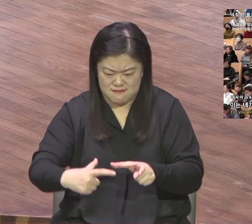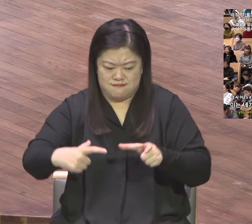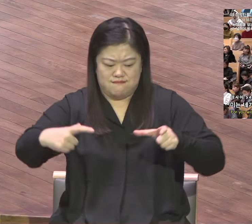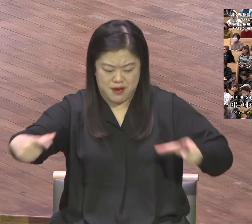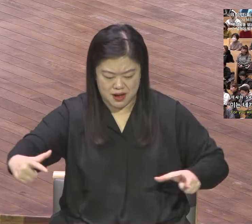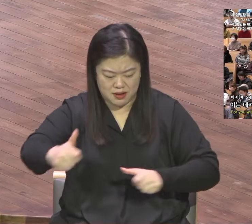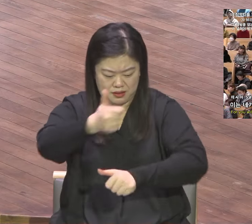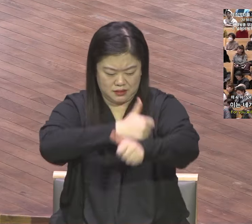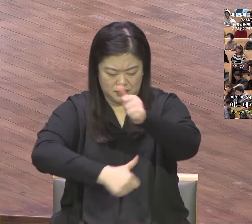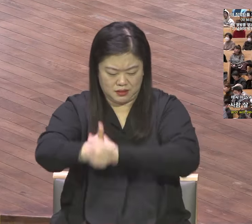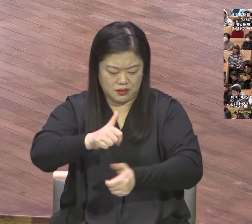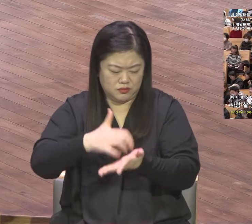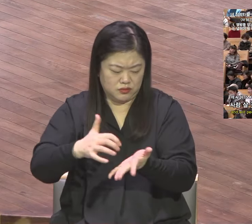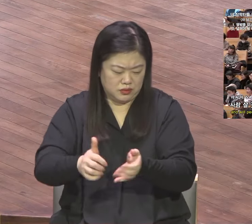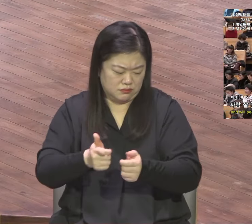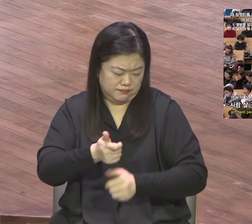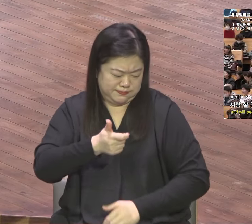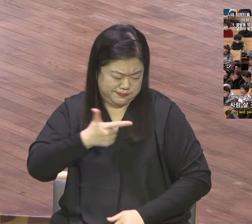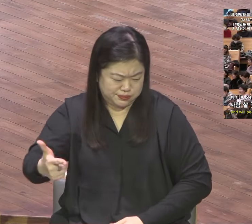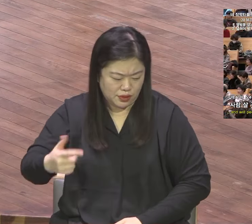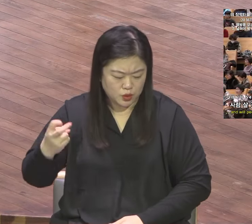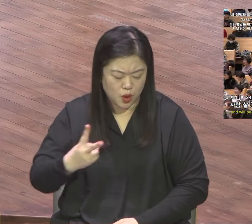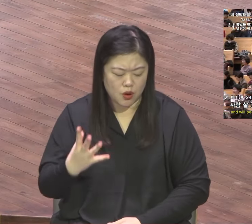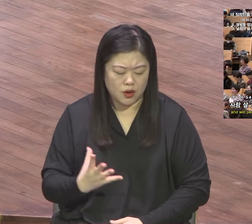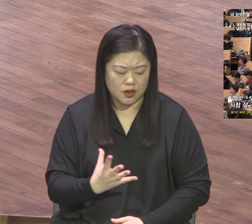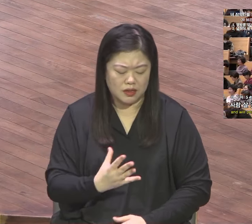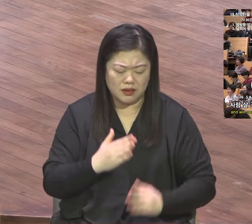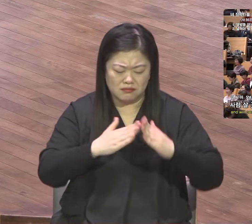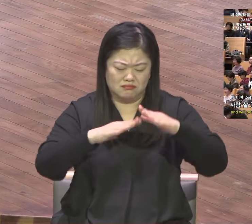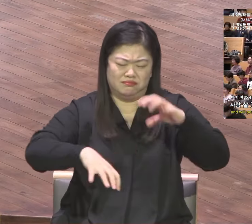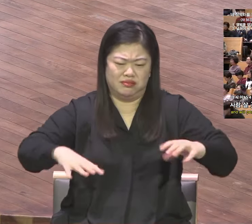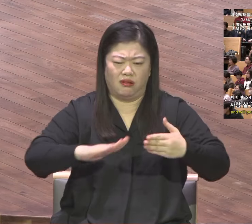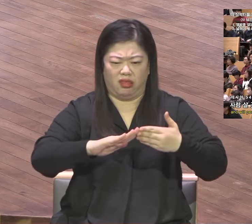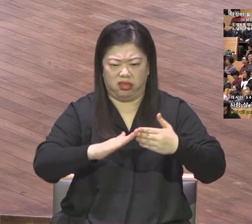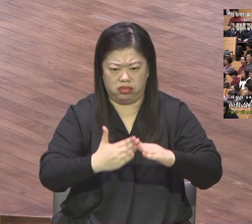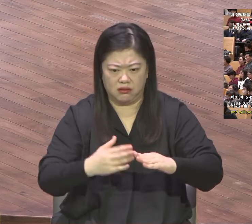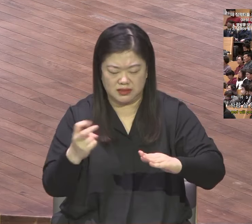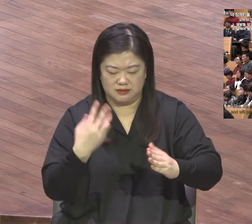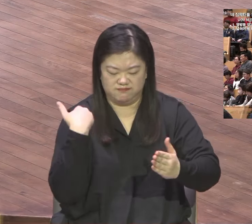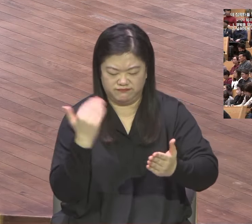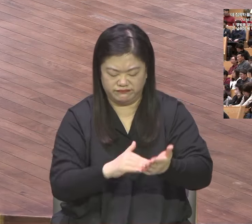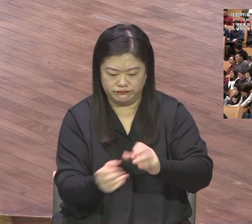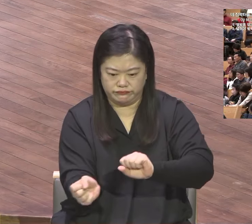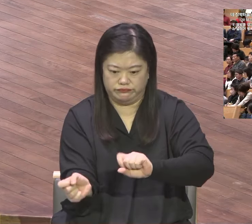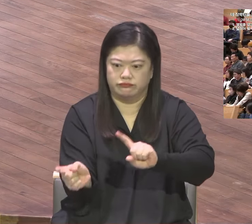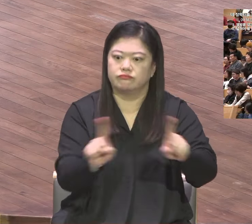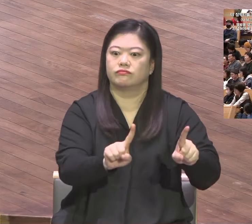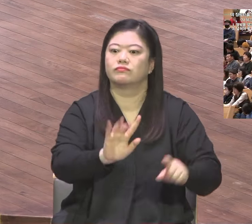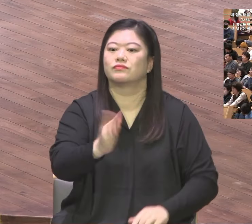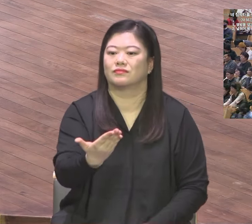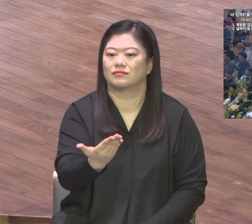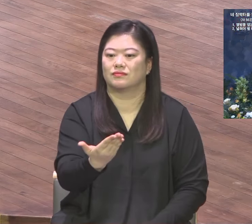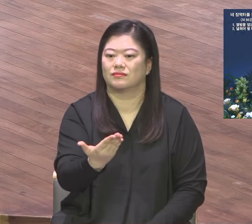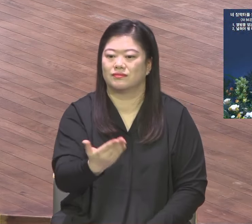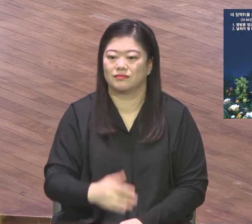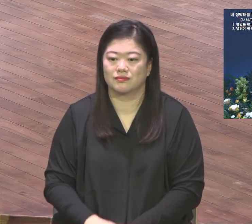황피한 성업들을 사람 살 곳이 되게 할 것입니다 우리가 장막터를 넓히게 되면 이만한